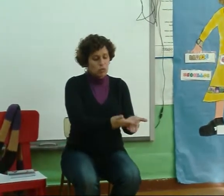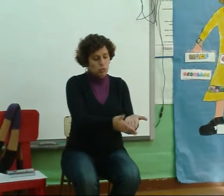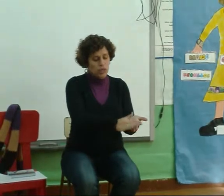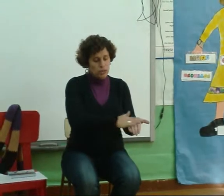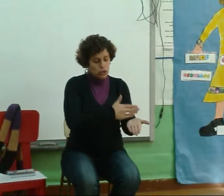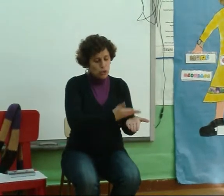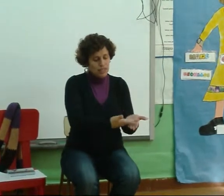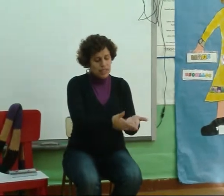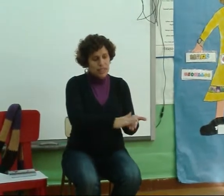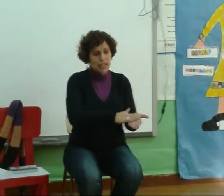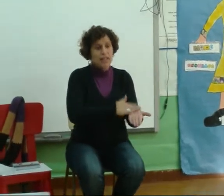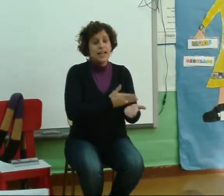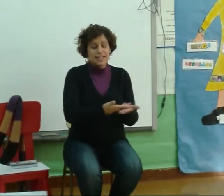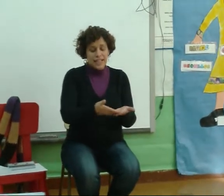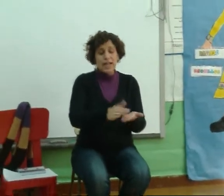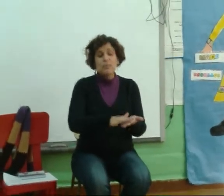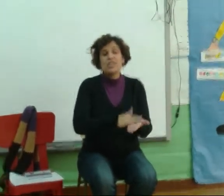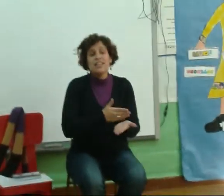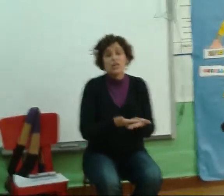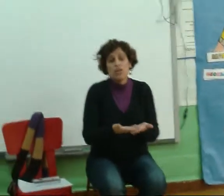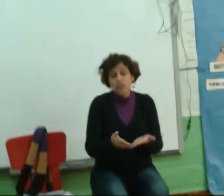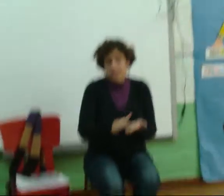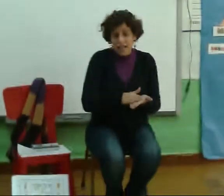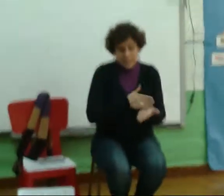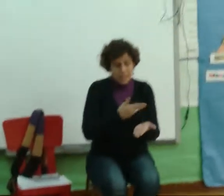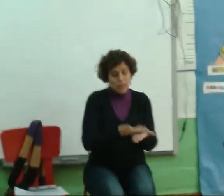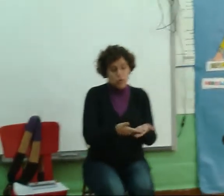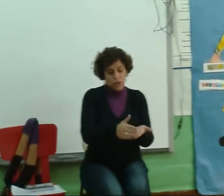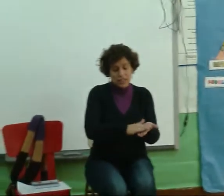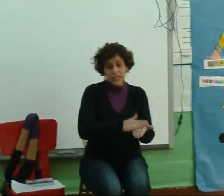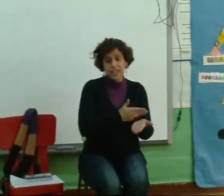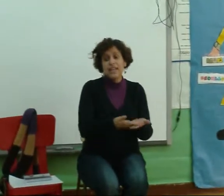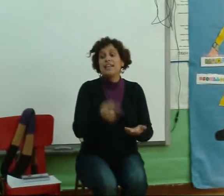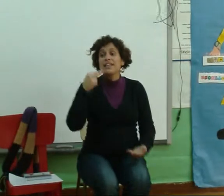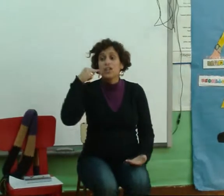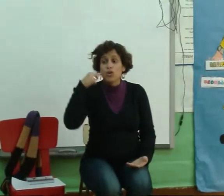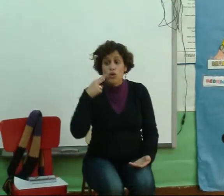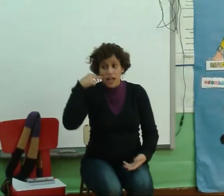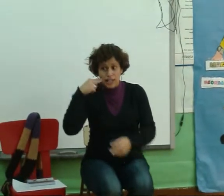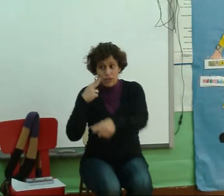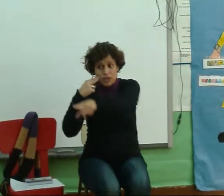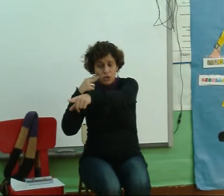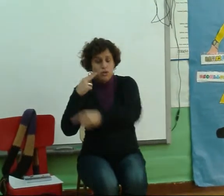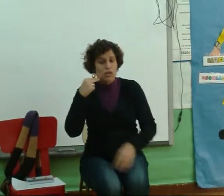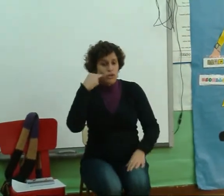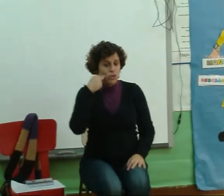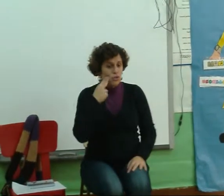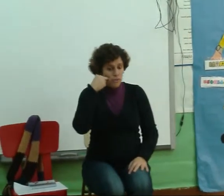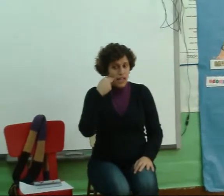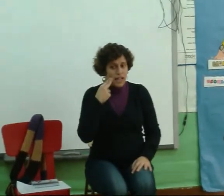como untando Esto é mantequilla Se queremos dicir nocilla Diríamos Así De chocolate Que o que lle gusta a Roy Vale?